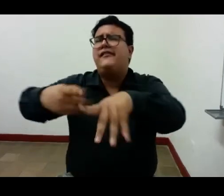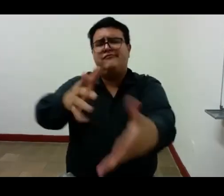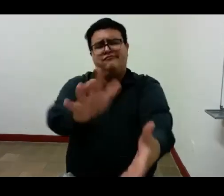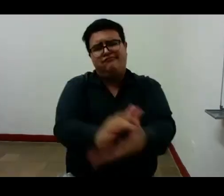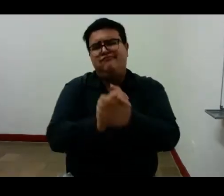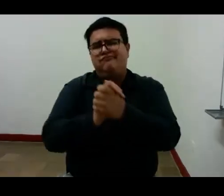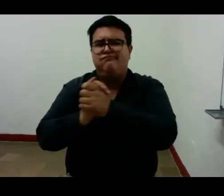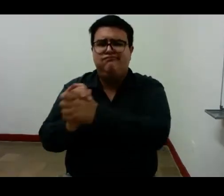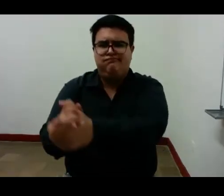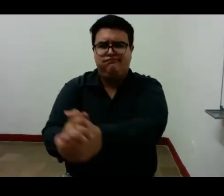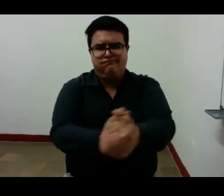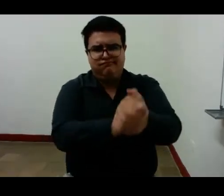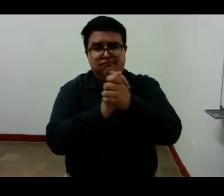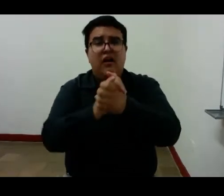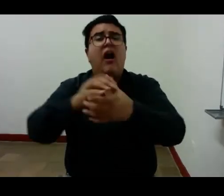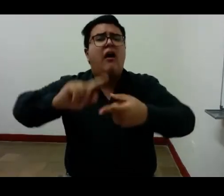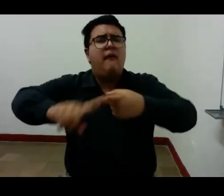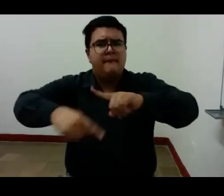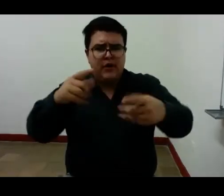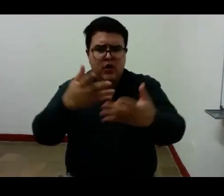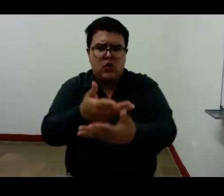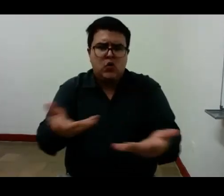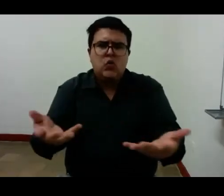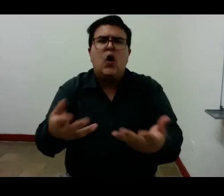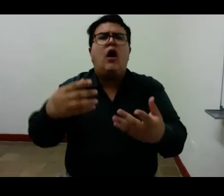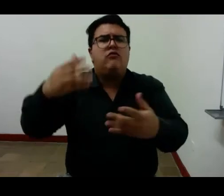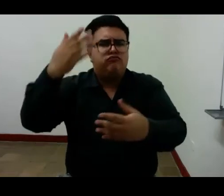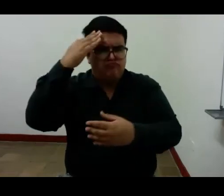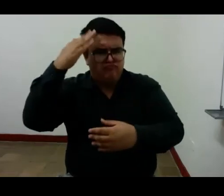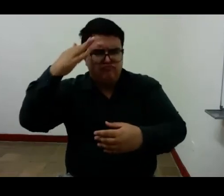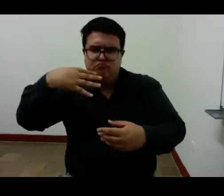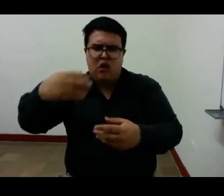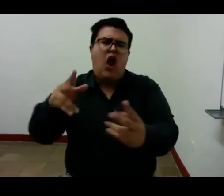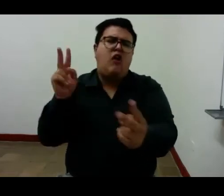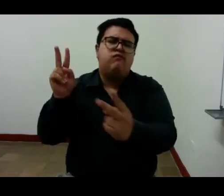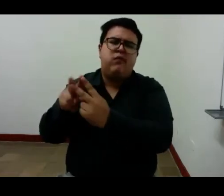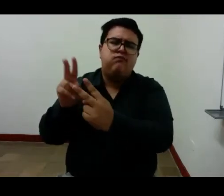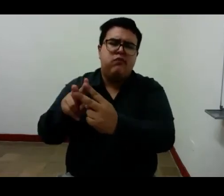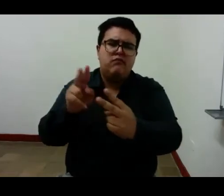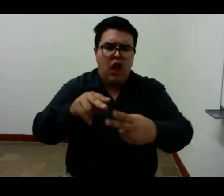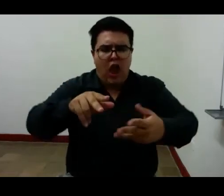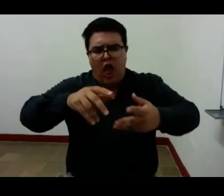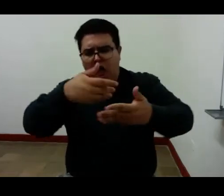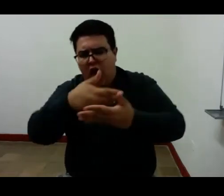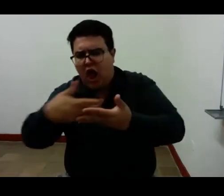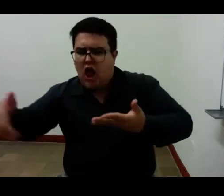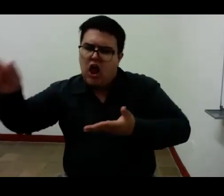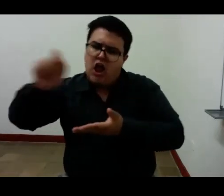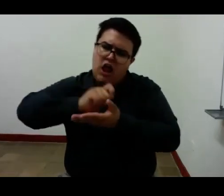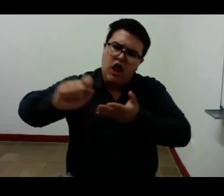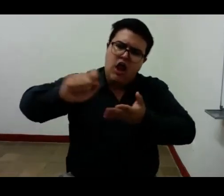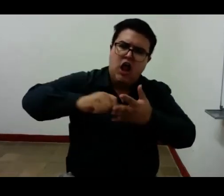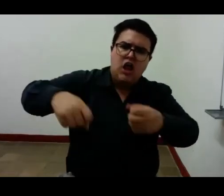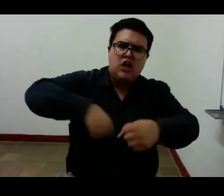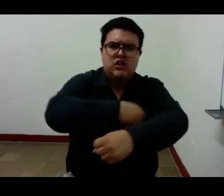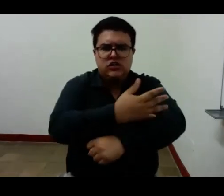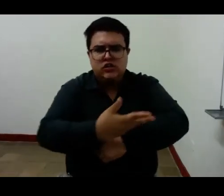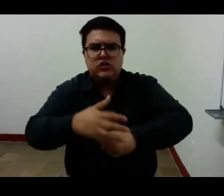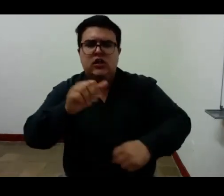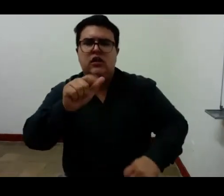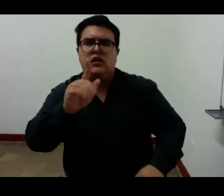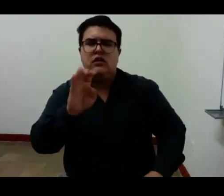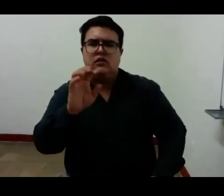Algunos de sus amigos son sus heterónimos más conocidos. Los poetas Alberto Caíro